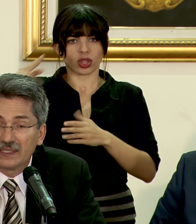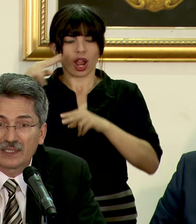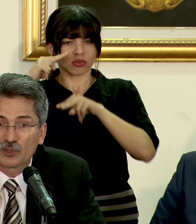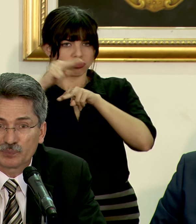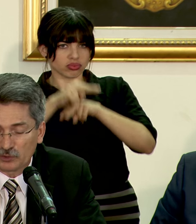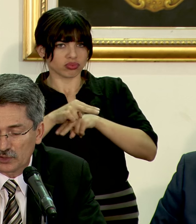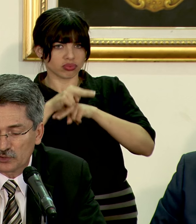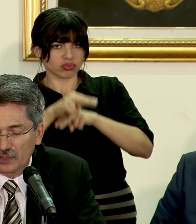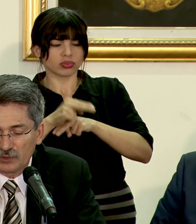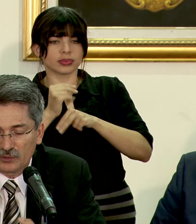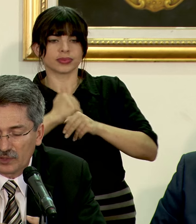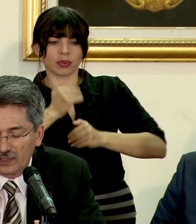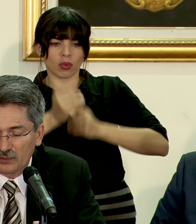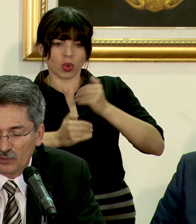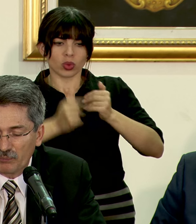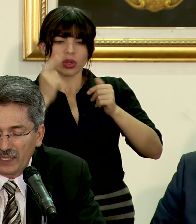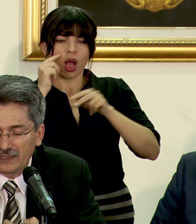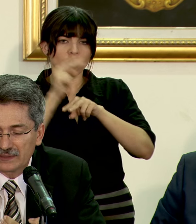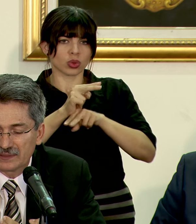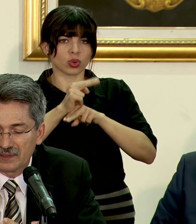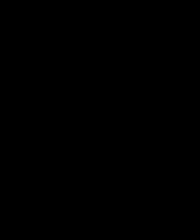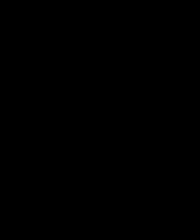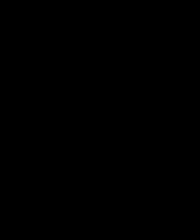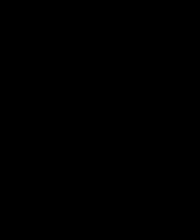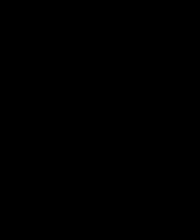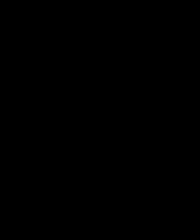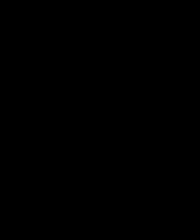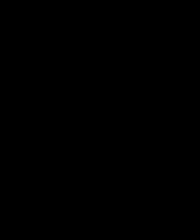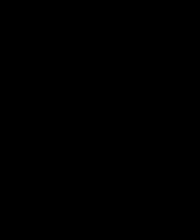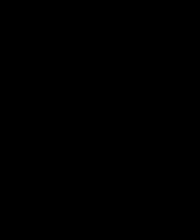tendría los procesos de auditoría normales,